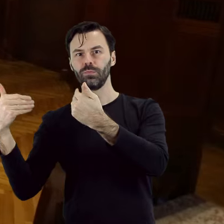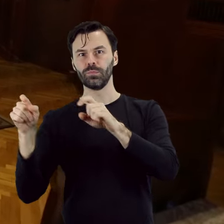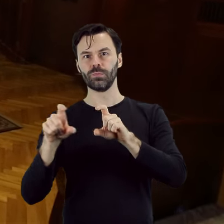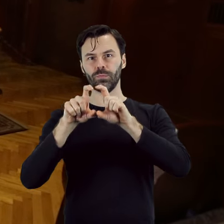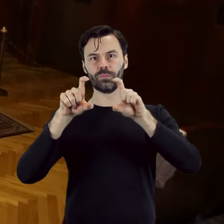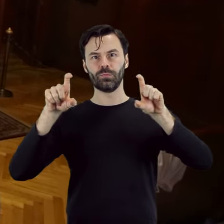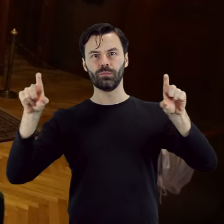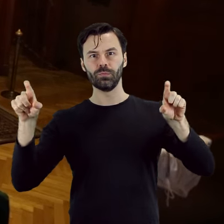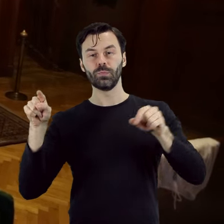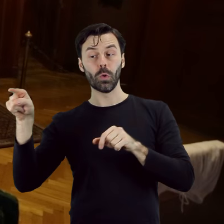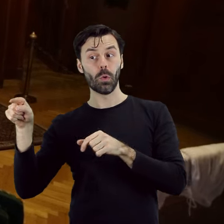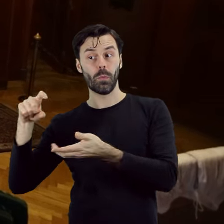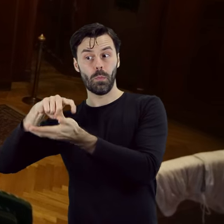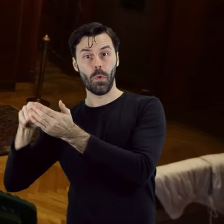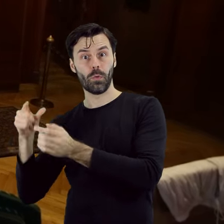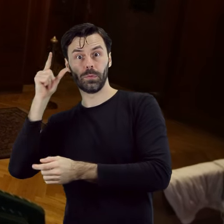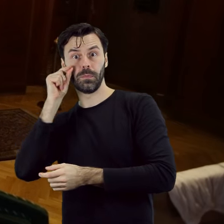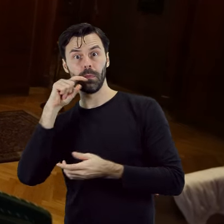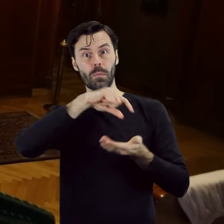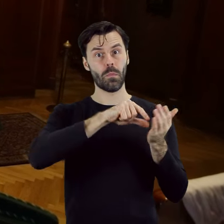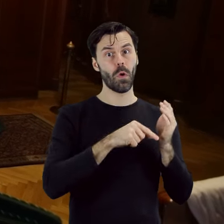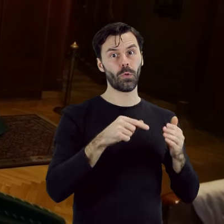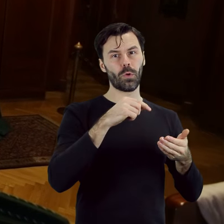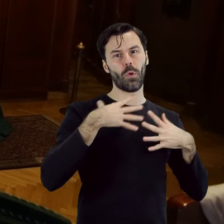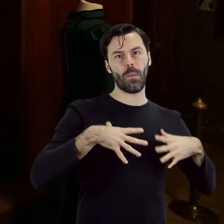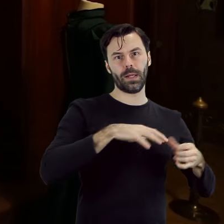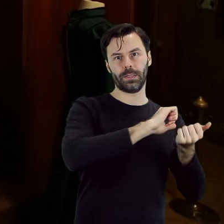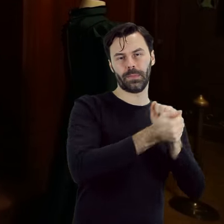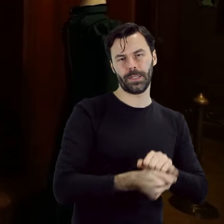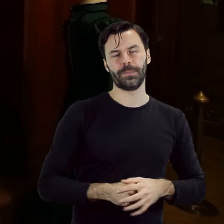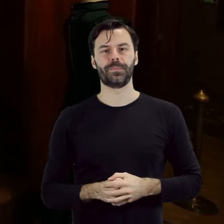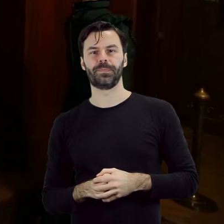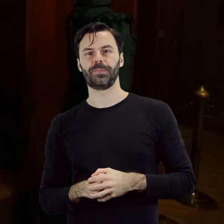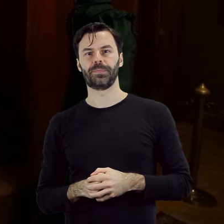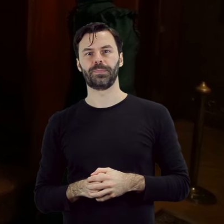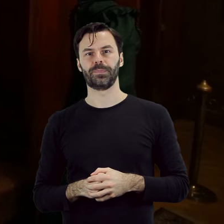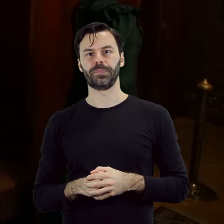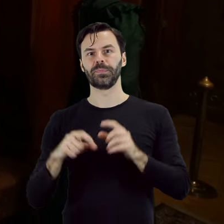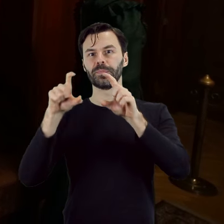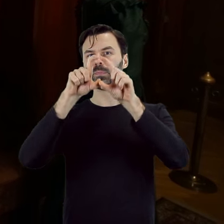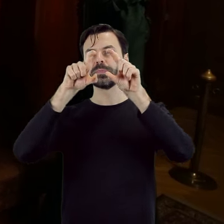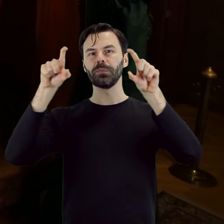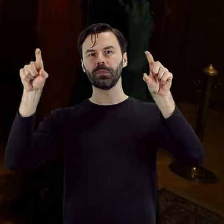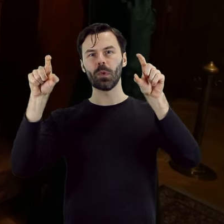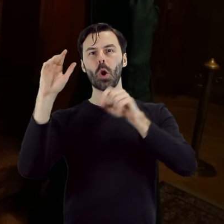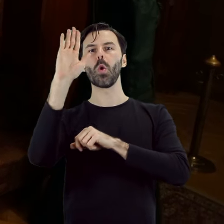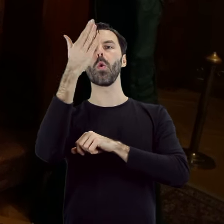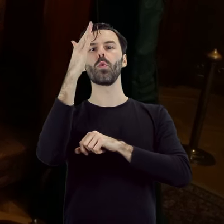jednocześnie sypialnie od gotowalni. Wystroju dopełnia umieszczone między szafami lustro z kanapą